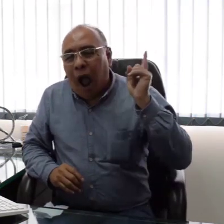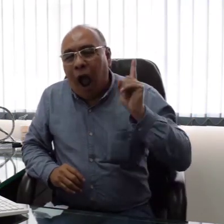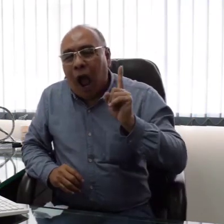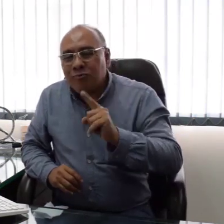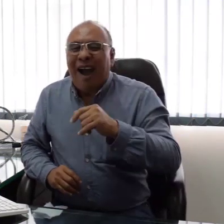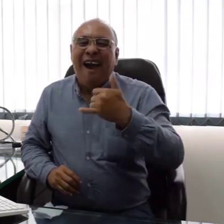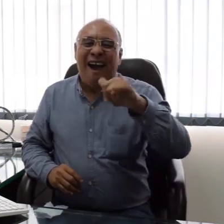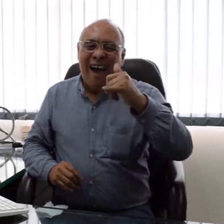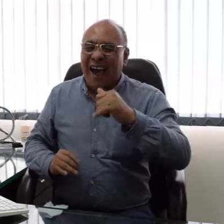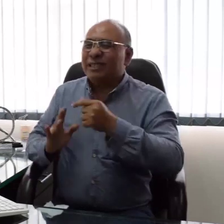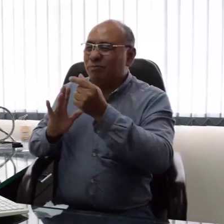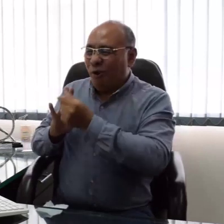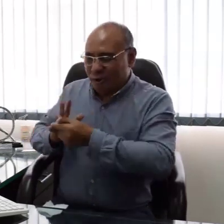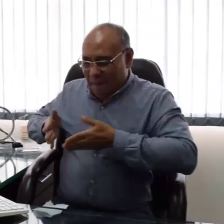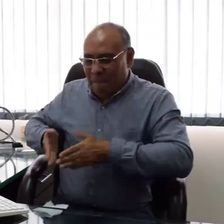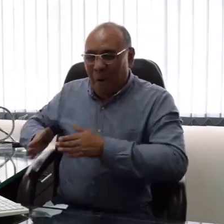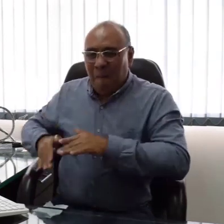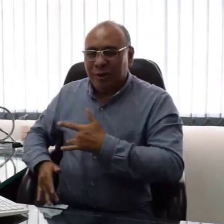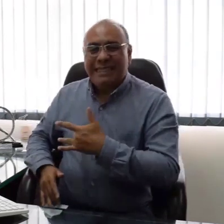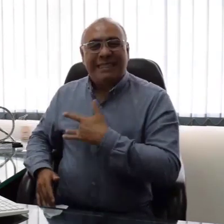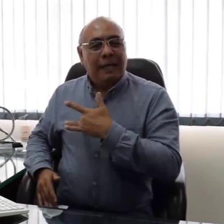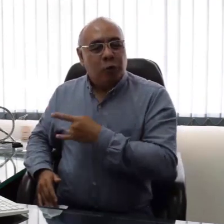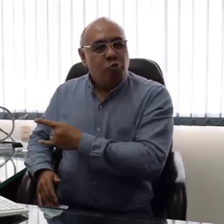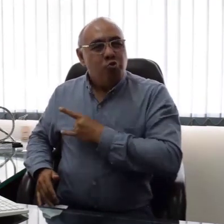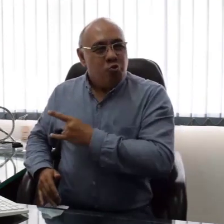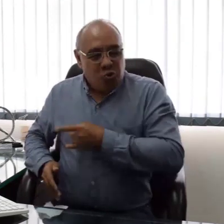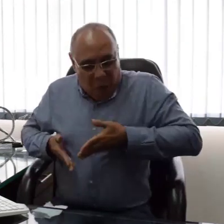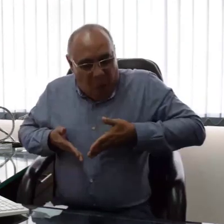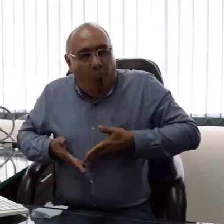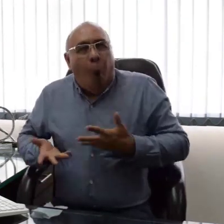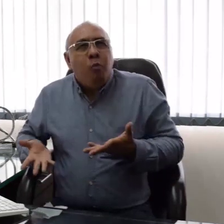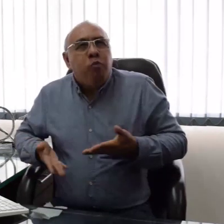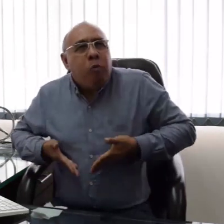Entonces, por ello, ¿el hombre dirá que ha experimentado en su propio cuerpo la maternidad?